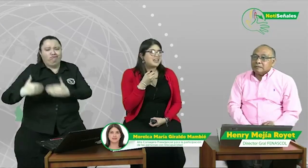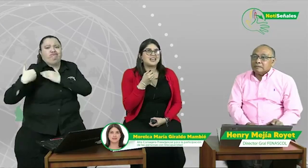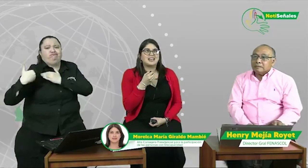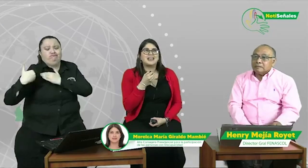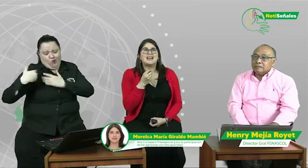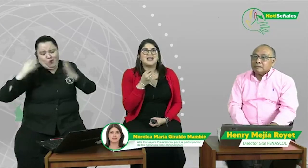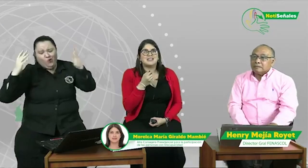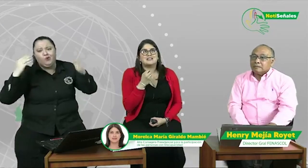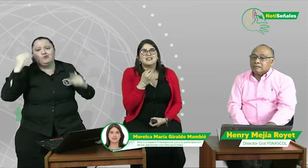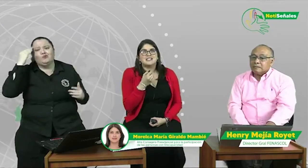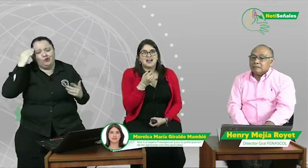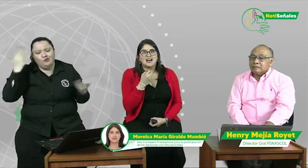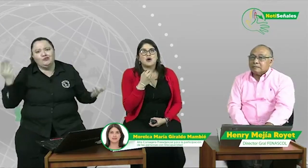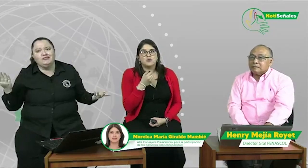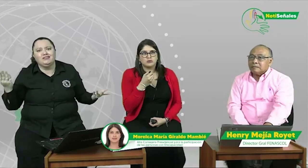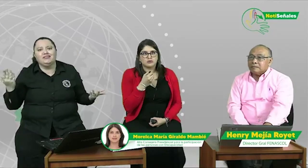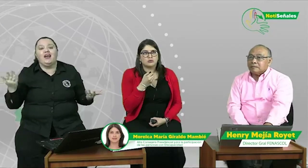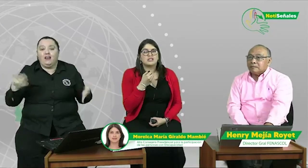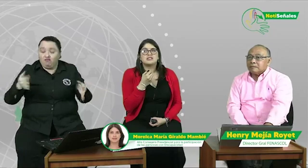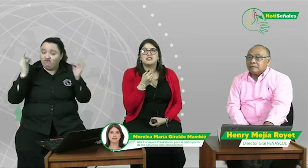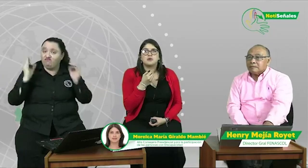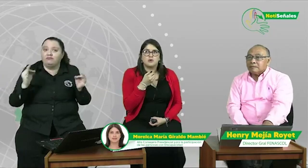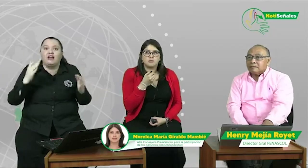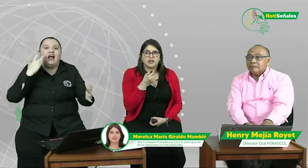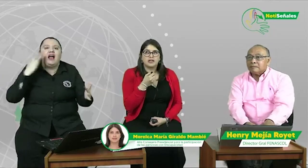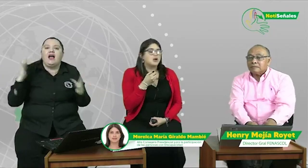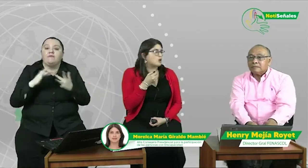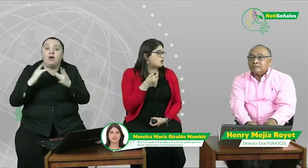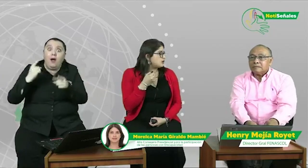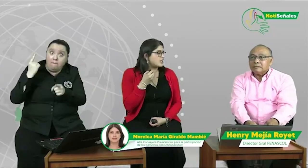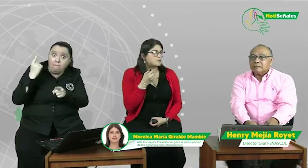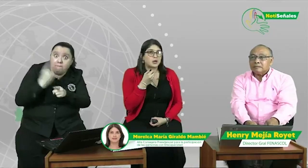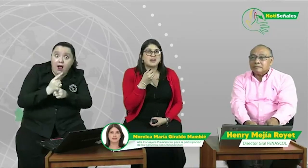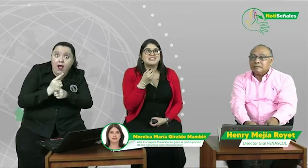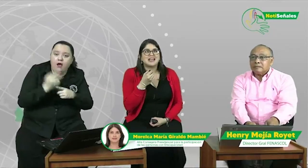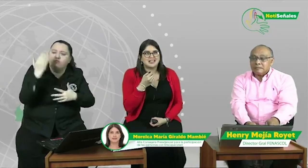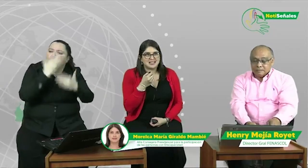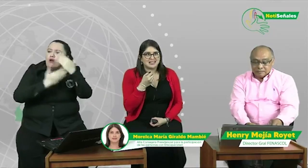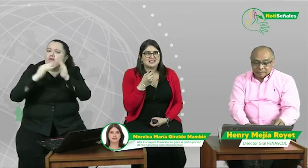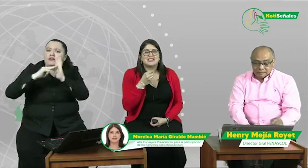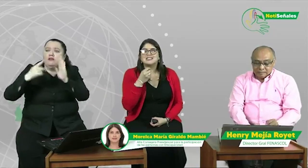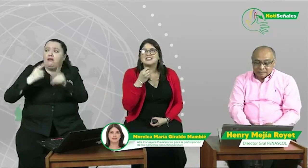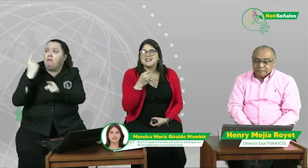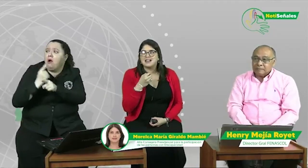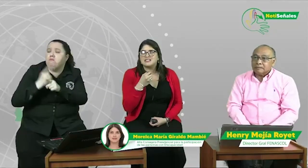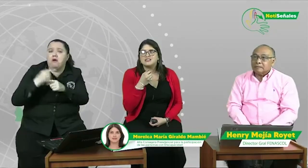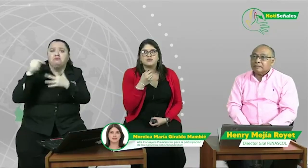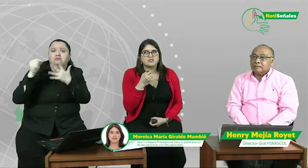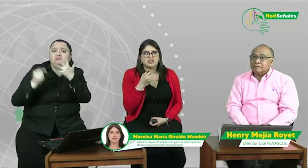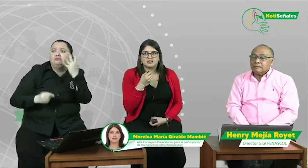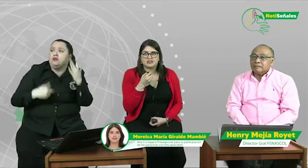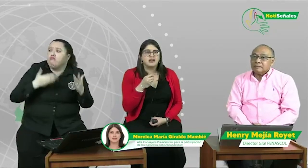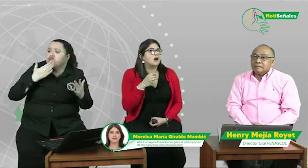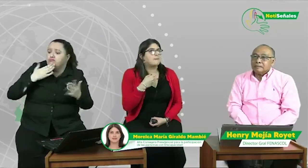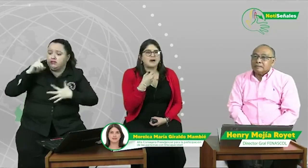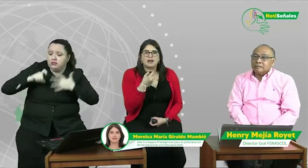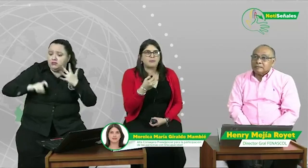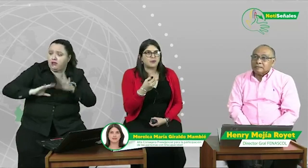que es ya justo que si se cumple con las pruebas técnicas necesarias y suficientes para poder